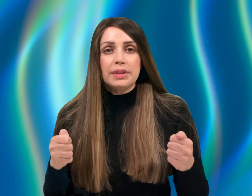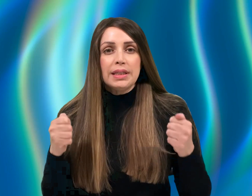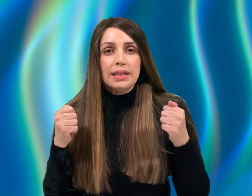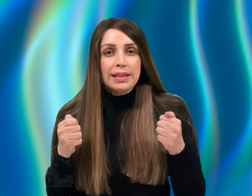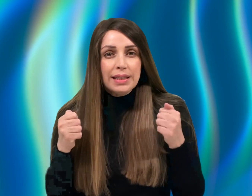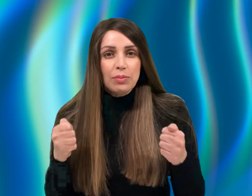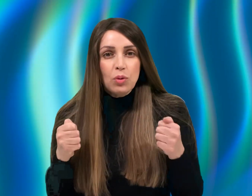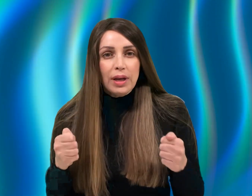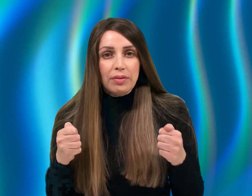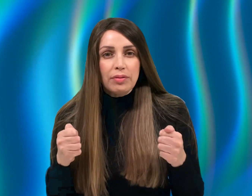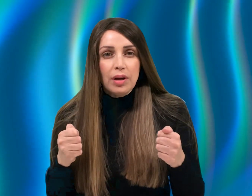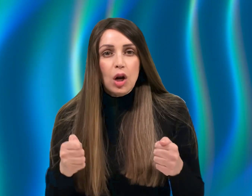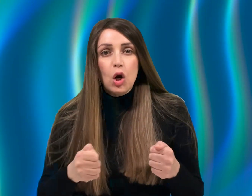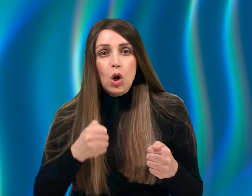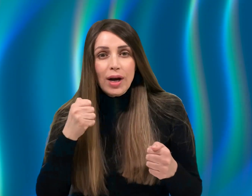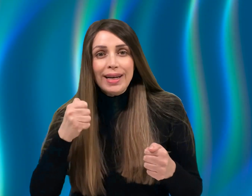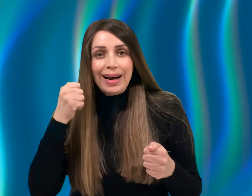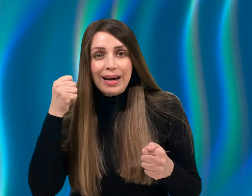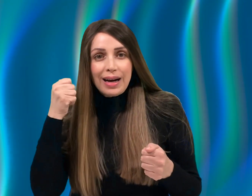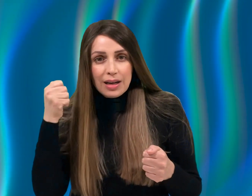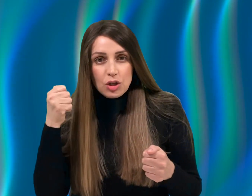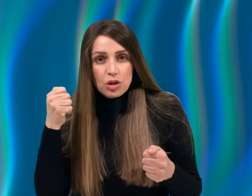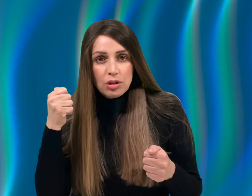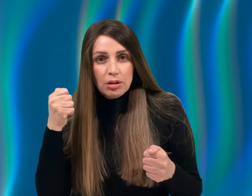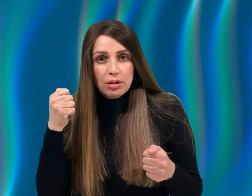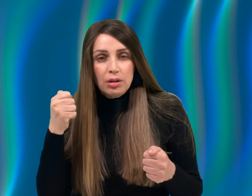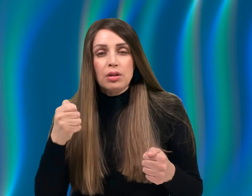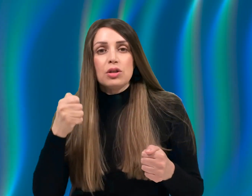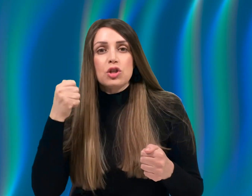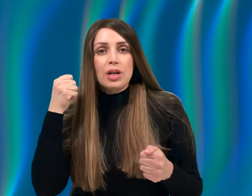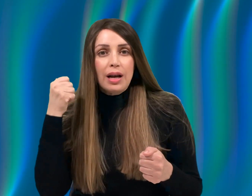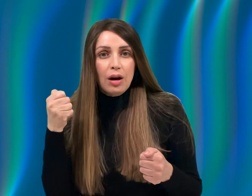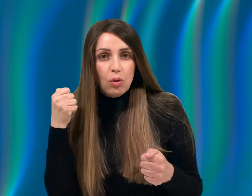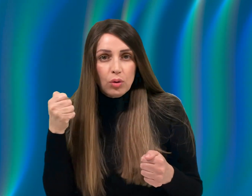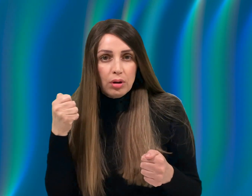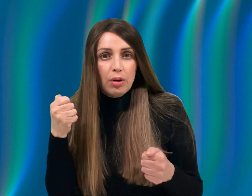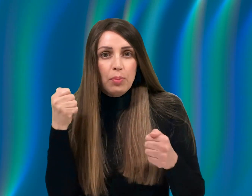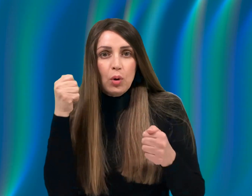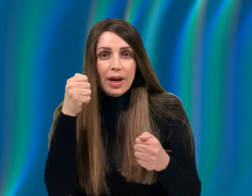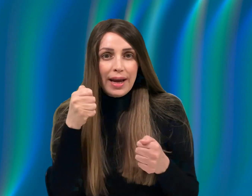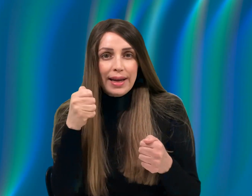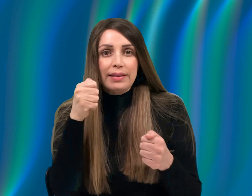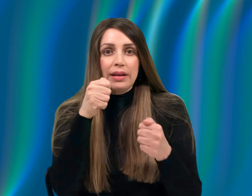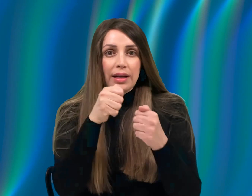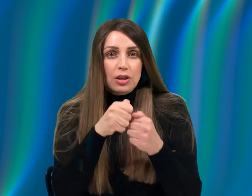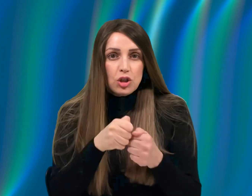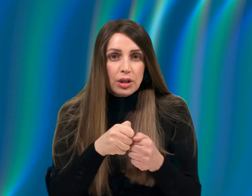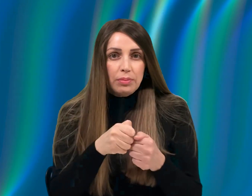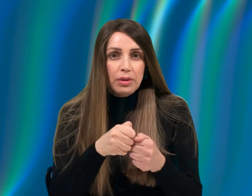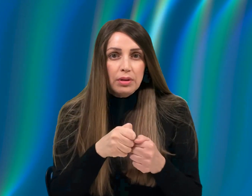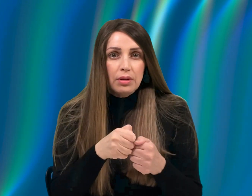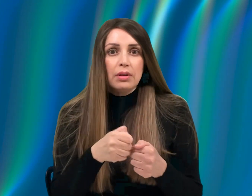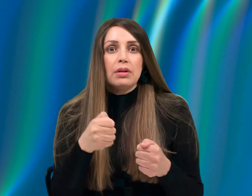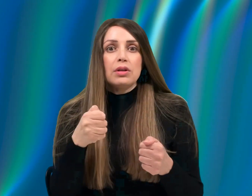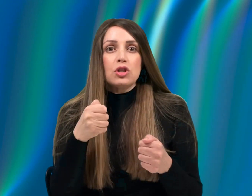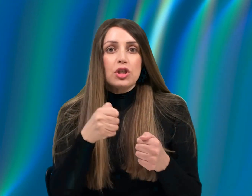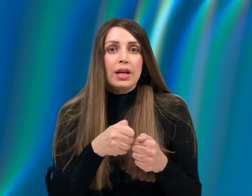שימו לב, לא הנחש של הארון בולע את הנחשים של